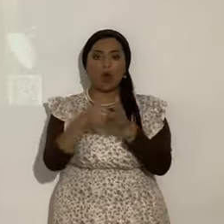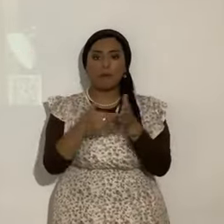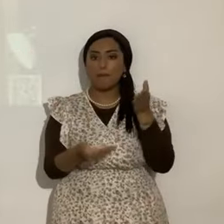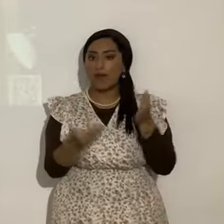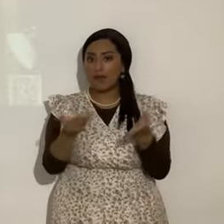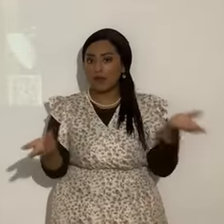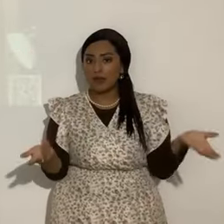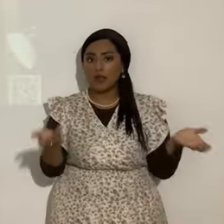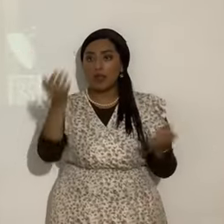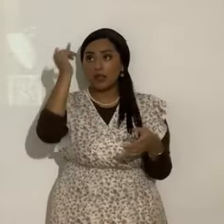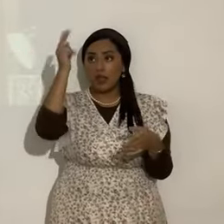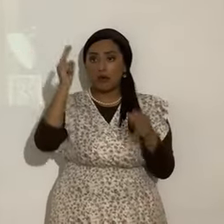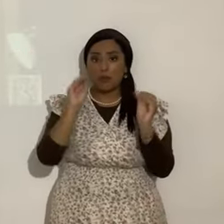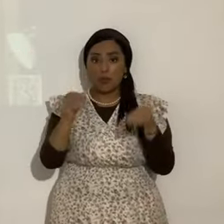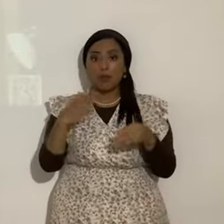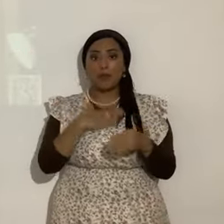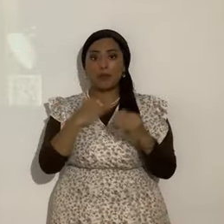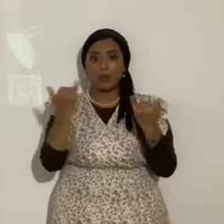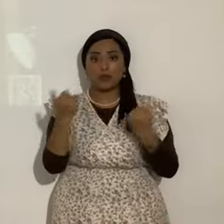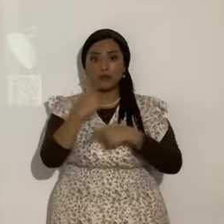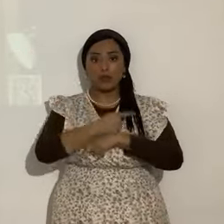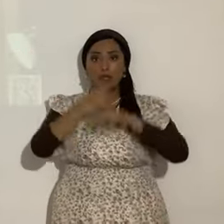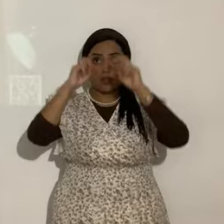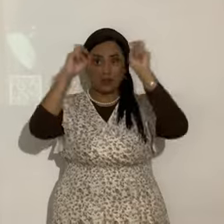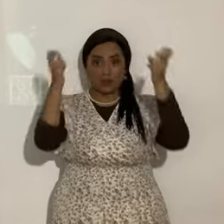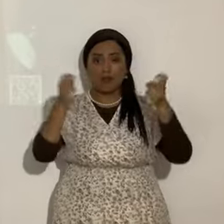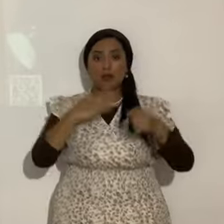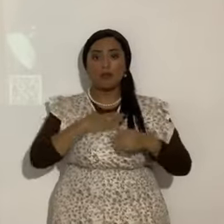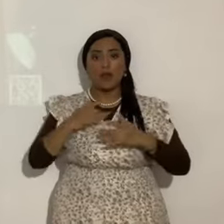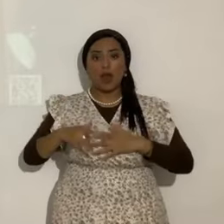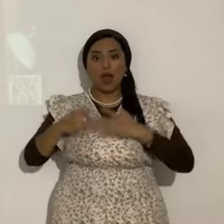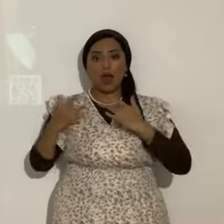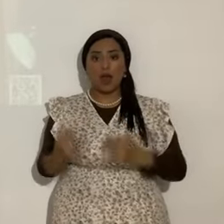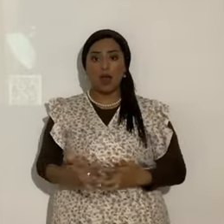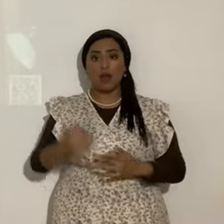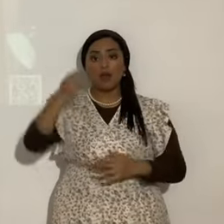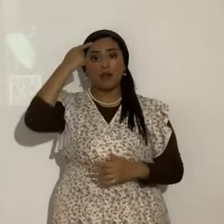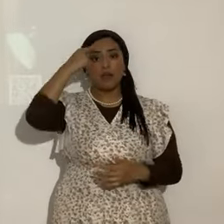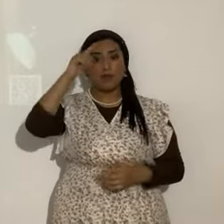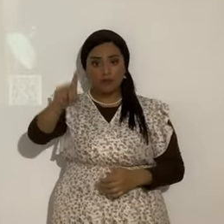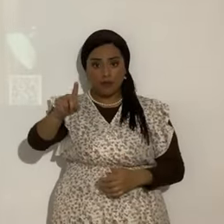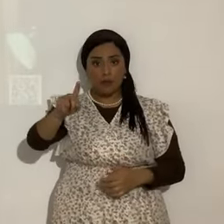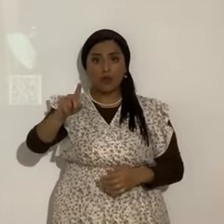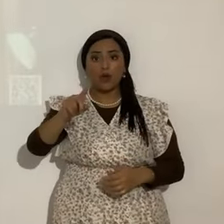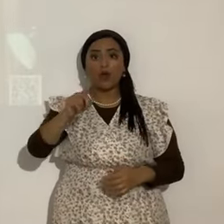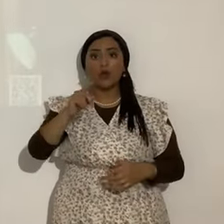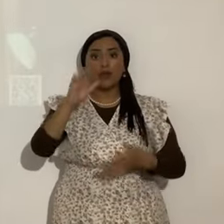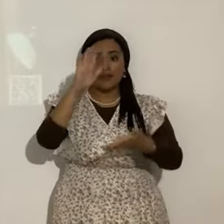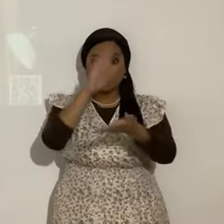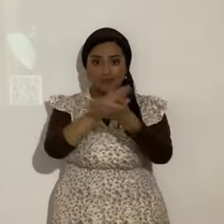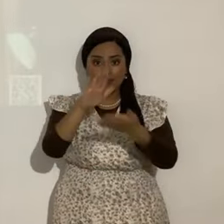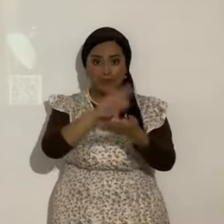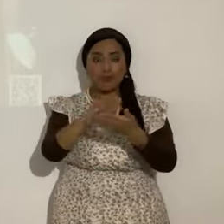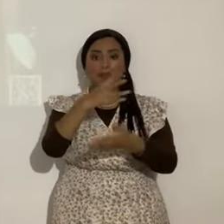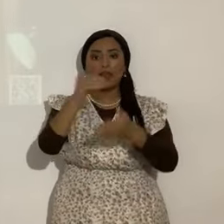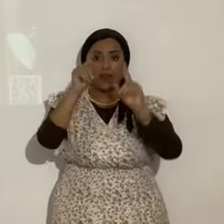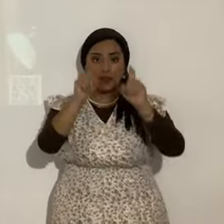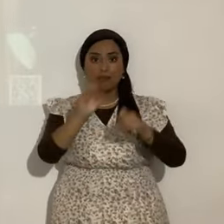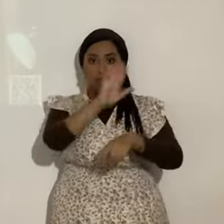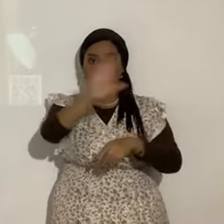El Eterno me puso esta amenización hoy en mi corazón. Para que sea refinada y probada tu fe. A ver si